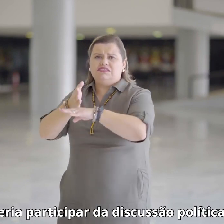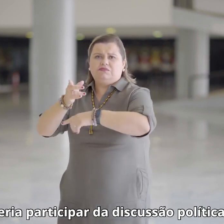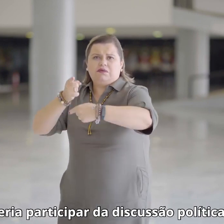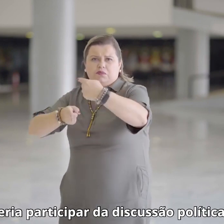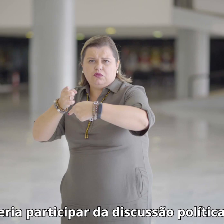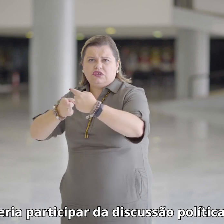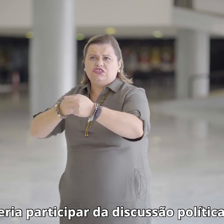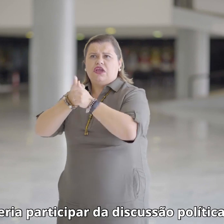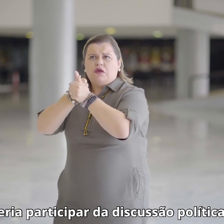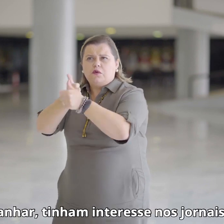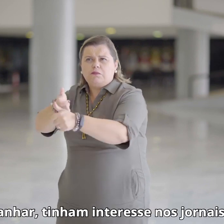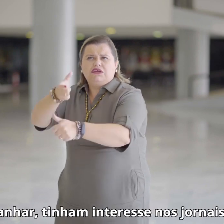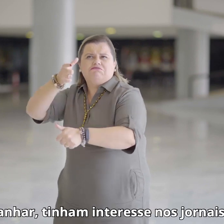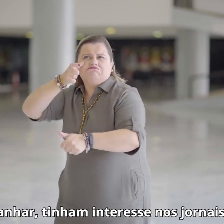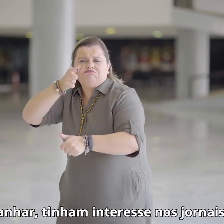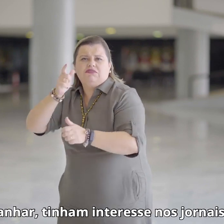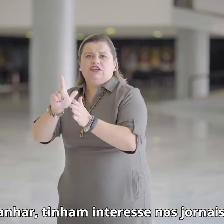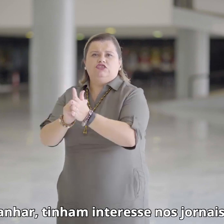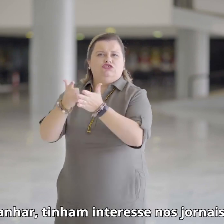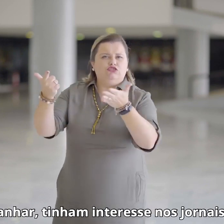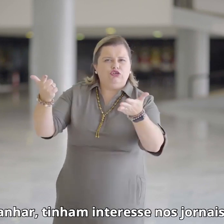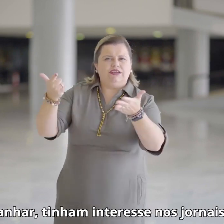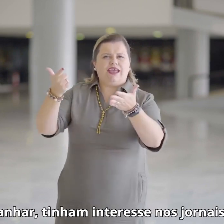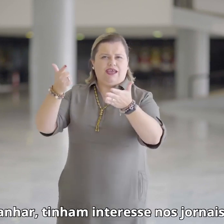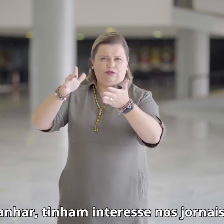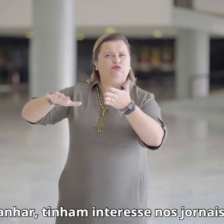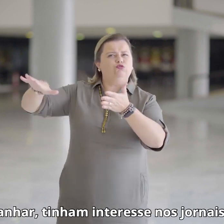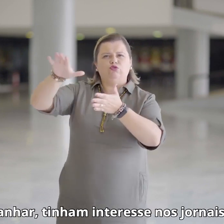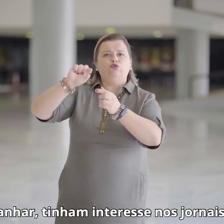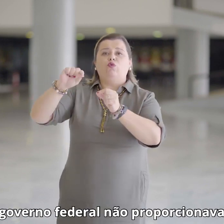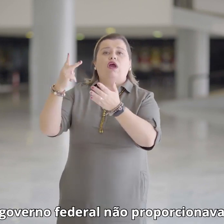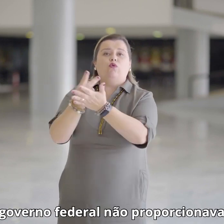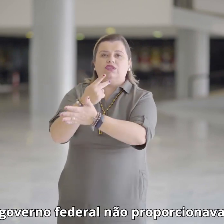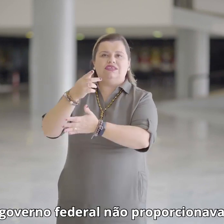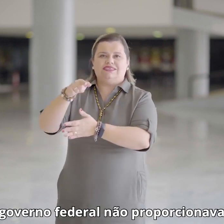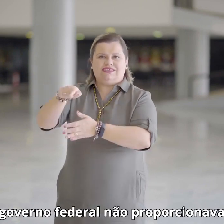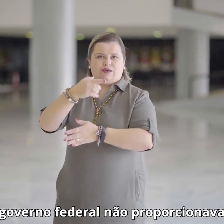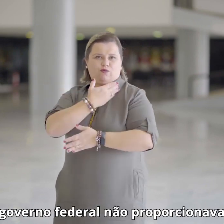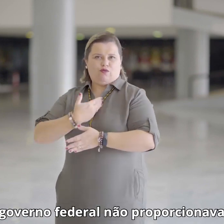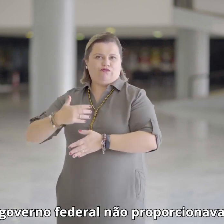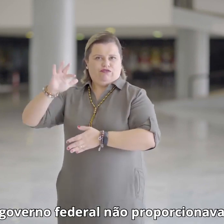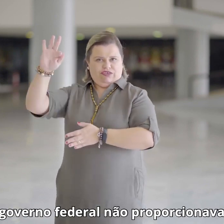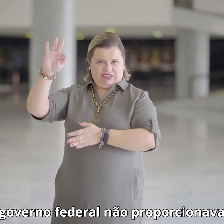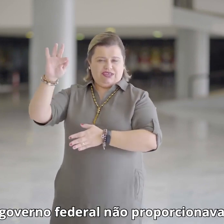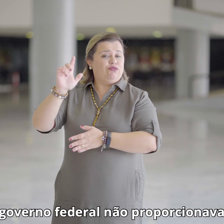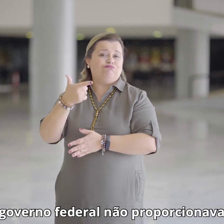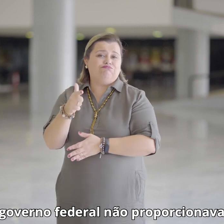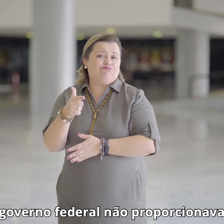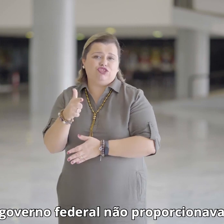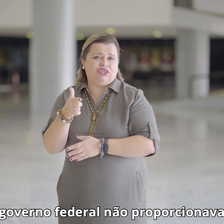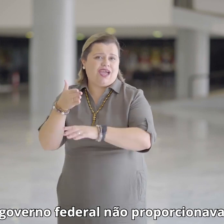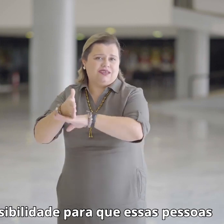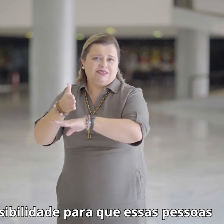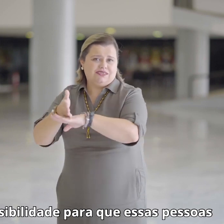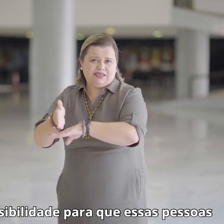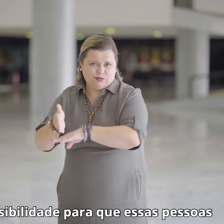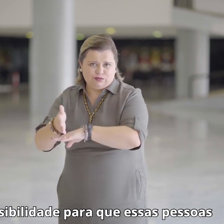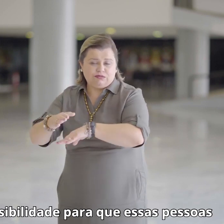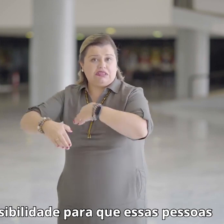da discussão política, acompanhar, tinham interesse nos jornais, mas o governo federal não proporcionava acessibilidade